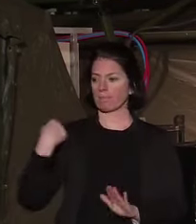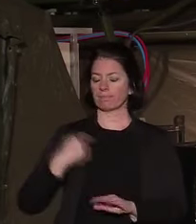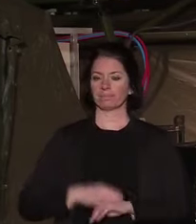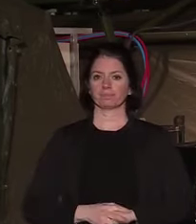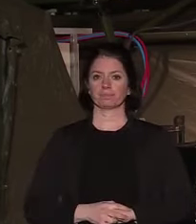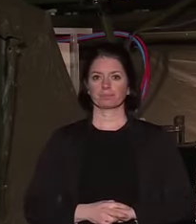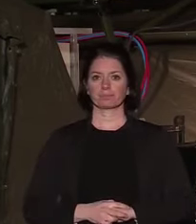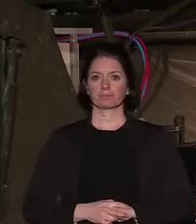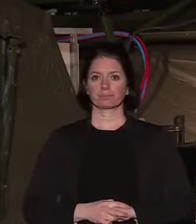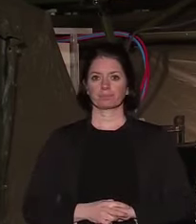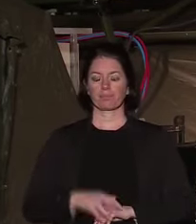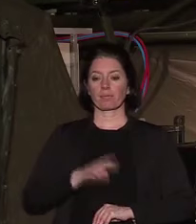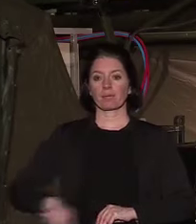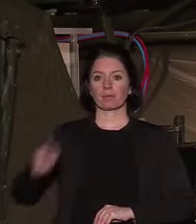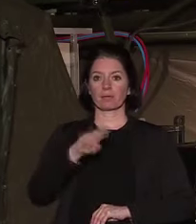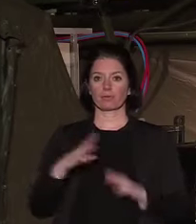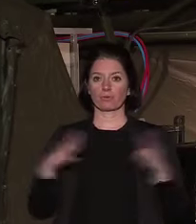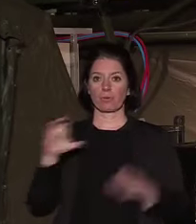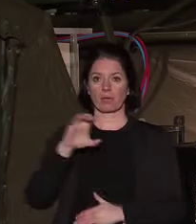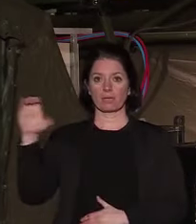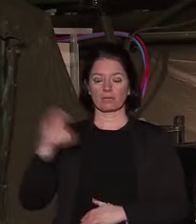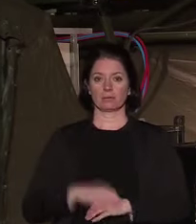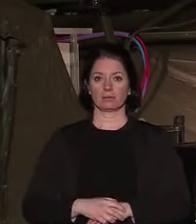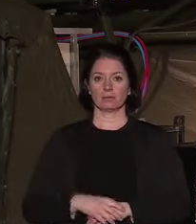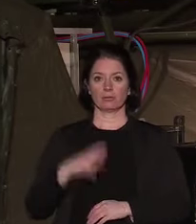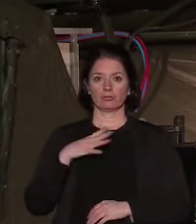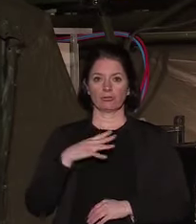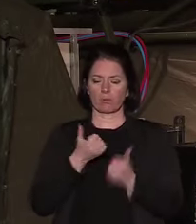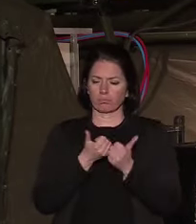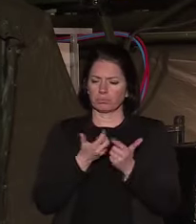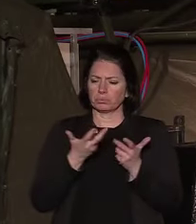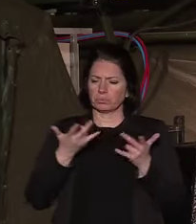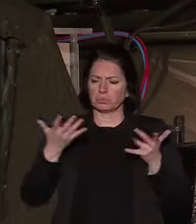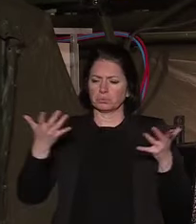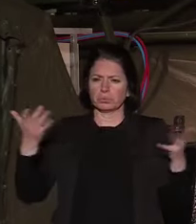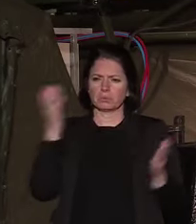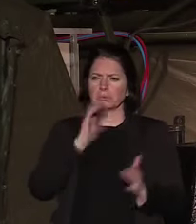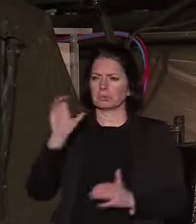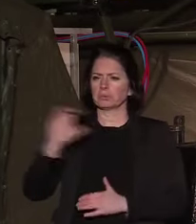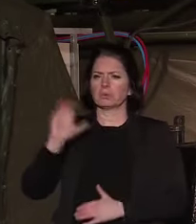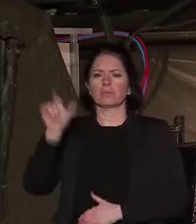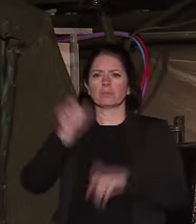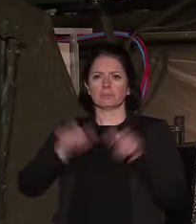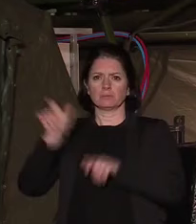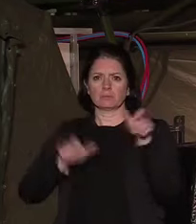Dans le Grand Est, plusieurs centaines de nos compatriotes ont perdu la vie.